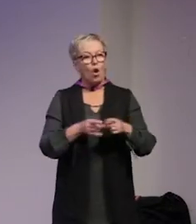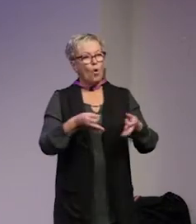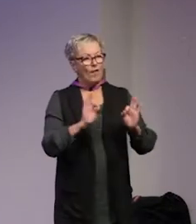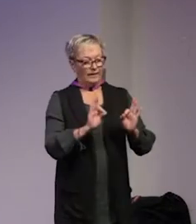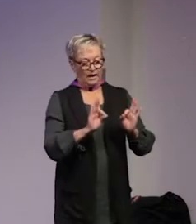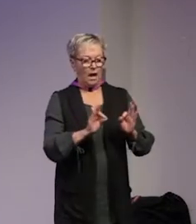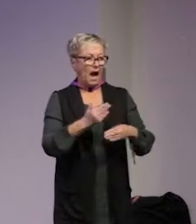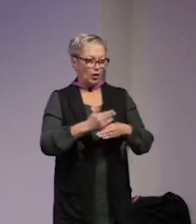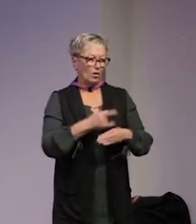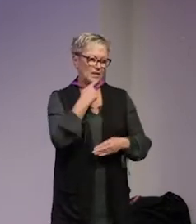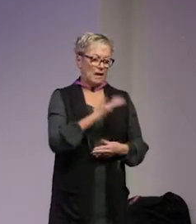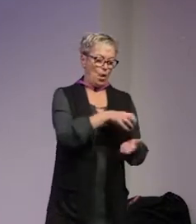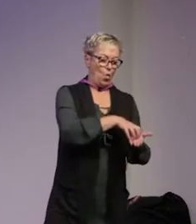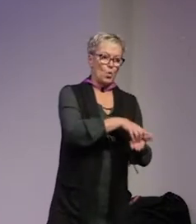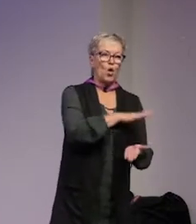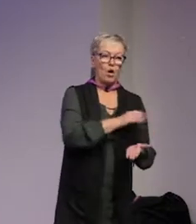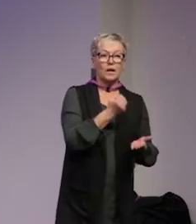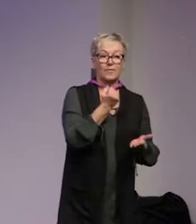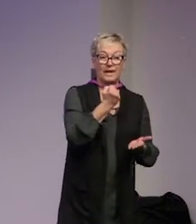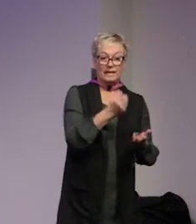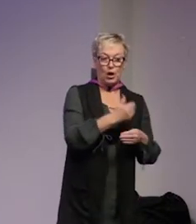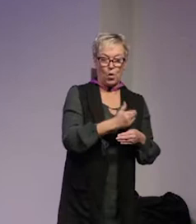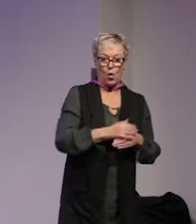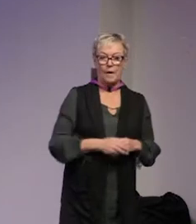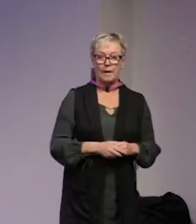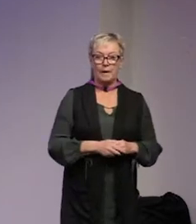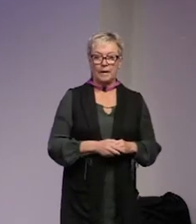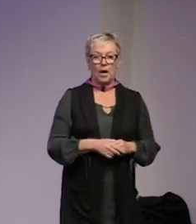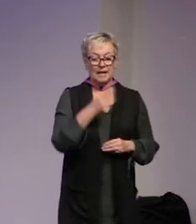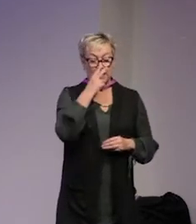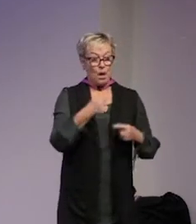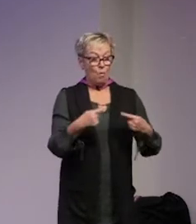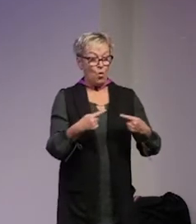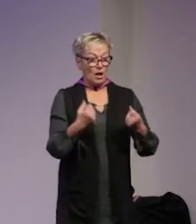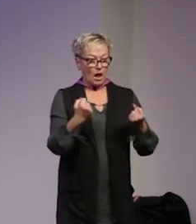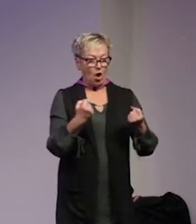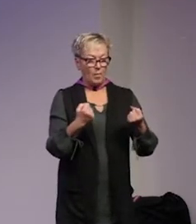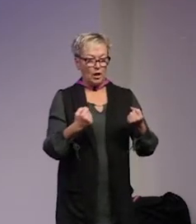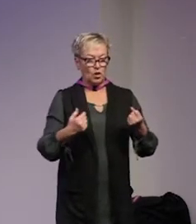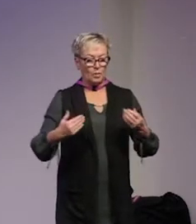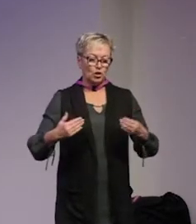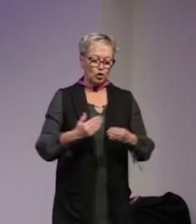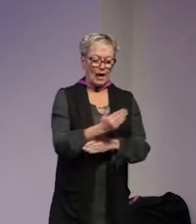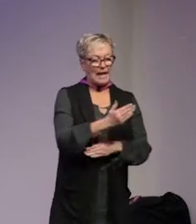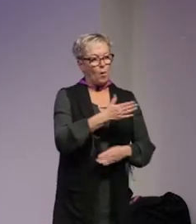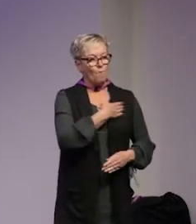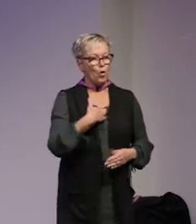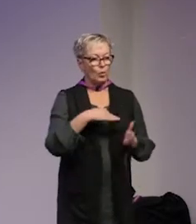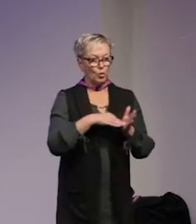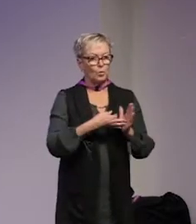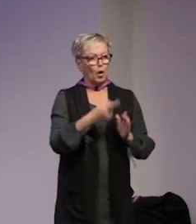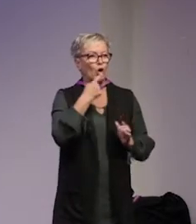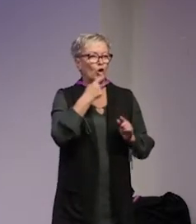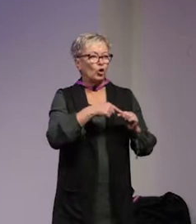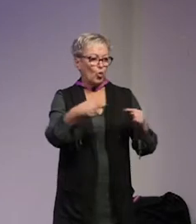spelar en jätteviktig roll och ni ser här att det är resiliens som skär igenom vårat projekt som den röda